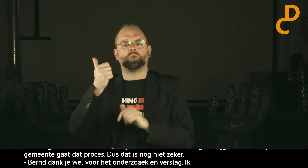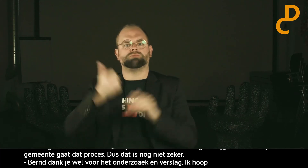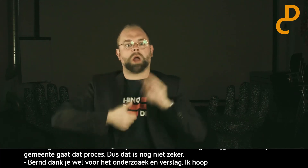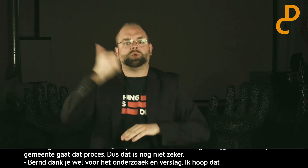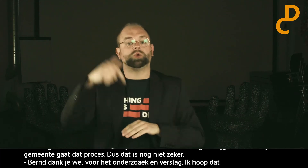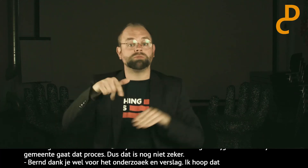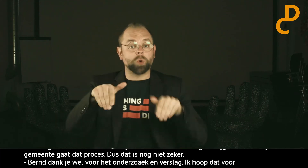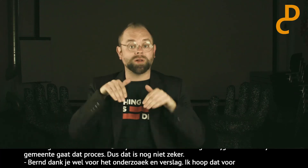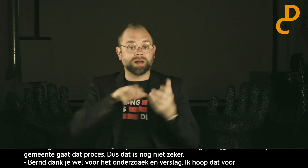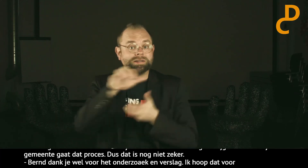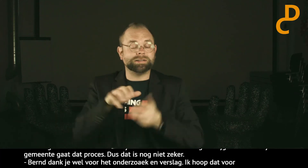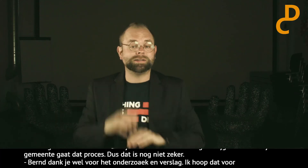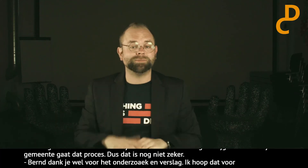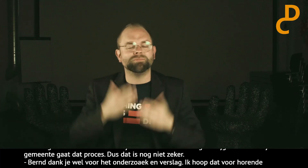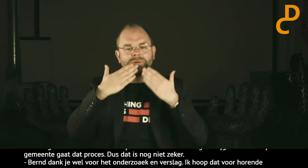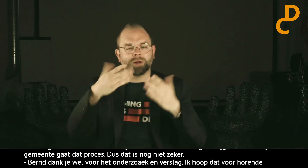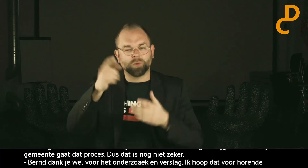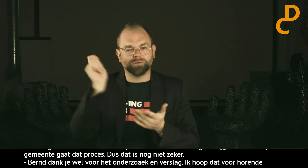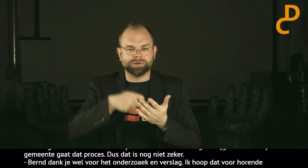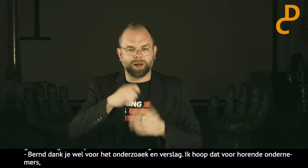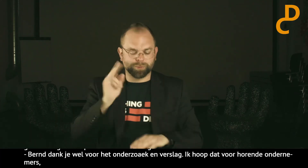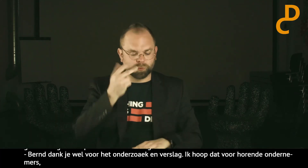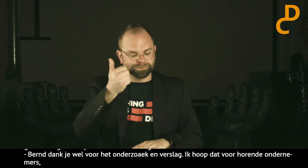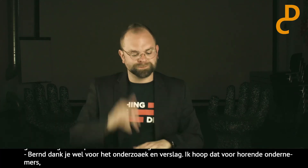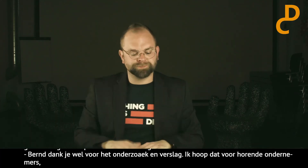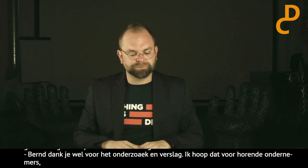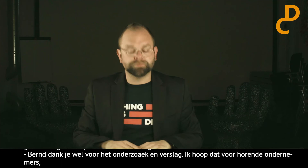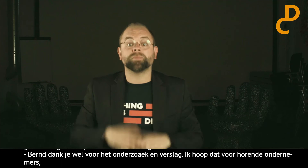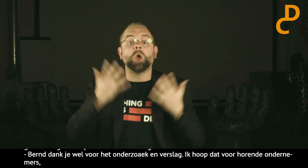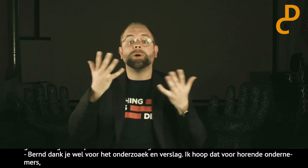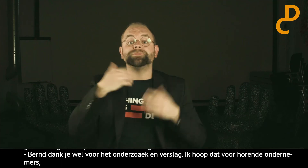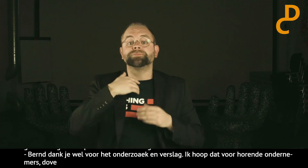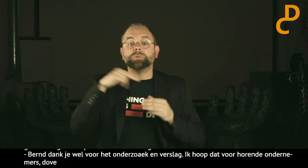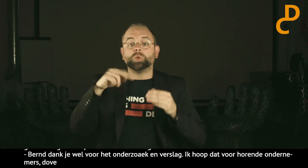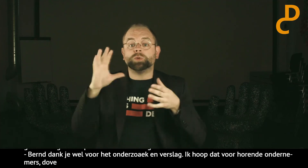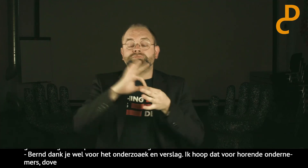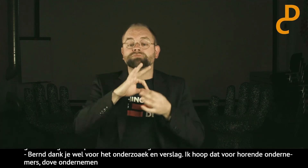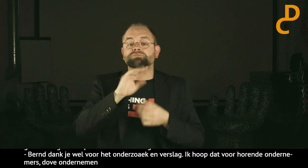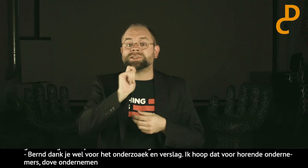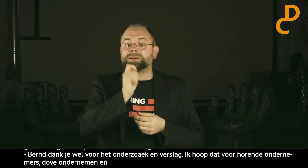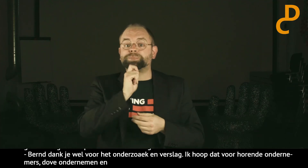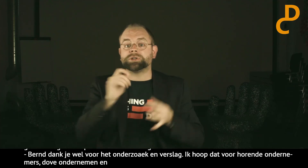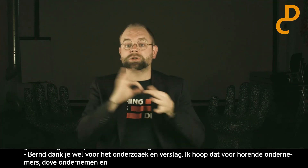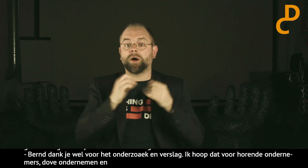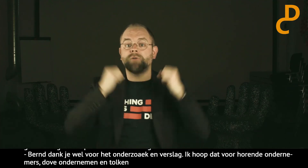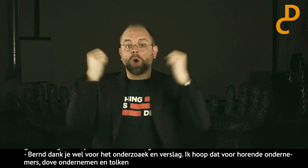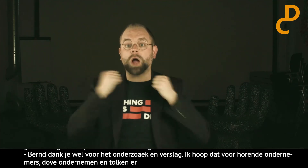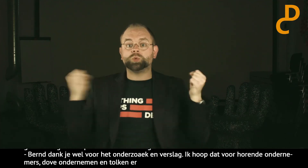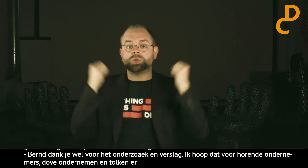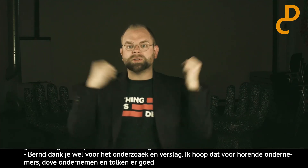Nederlands gebarentaal, dat ze uit deze coronacrisis goed uitkomen. Dus nogmaals bedankt voor dit verslag. Nu, de tips